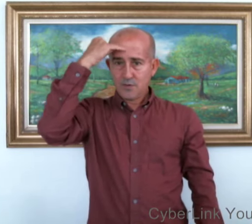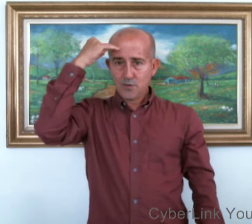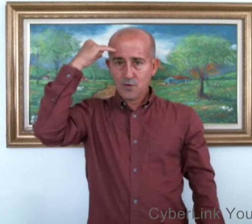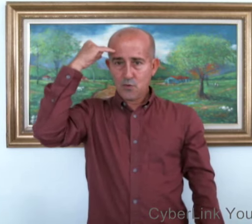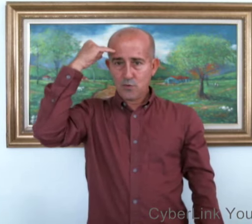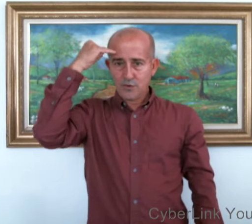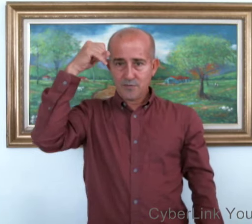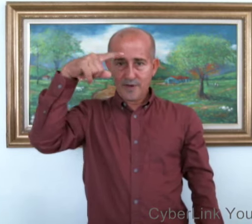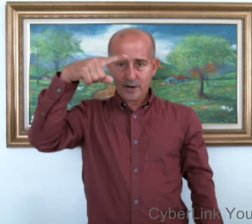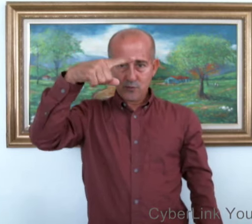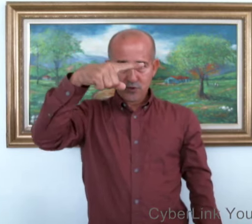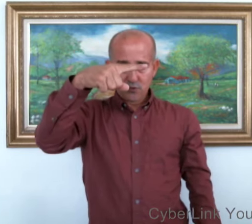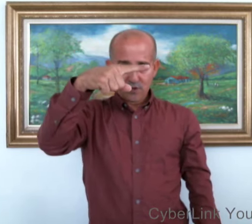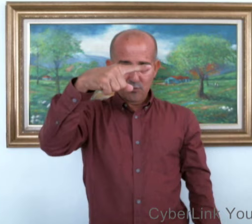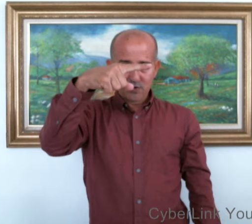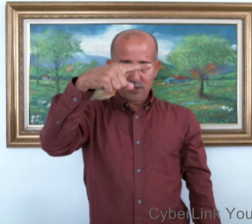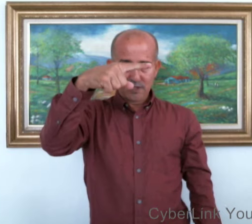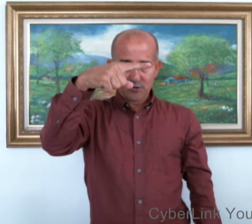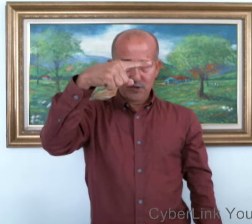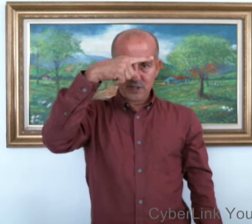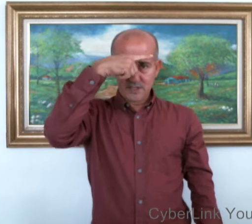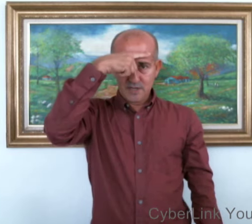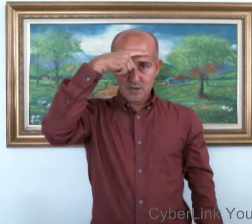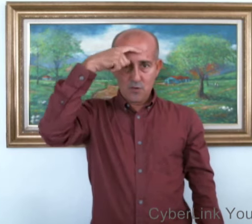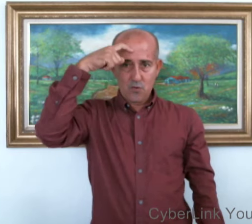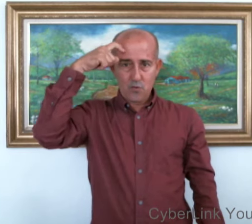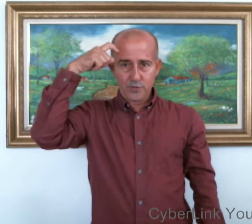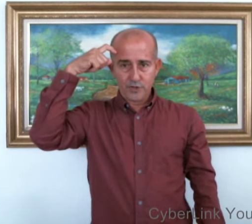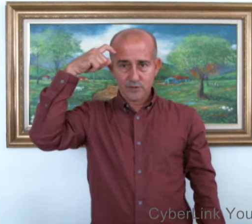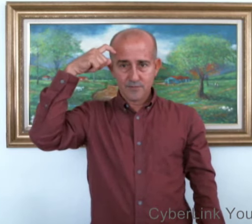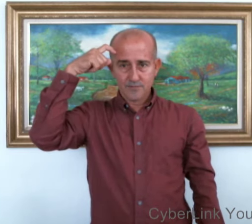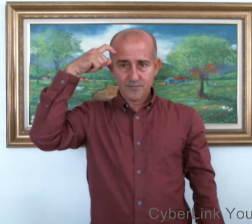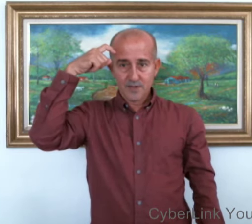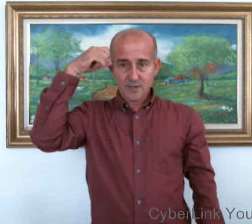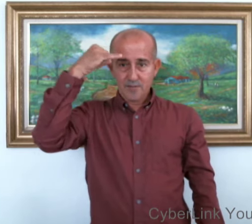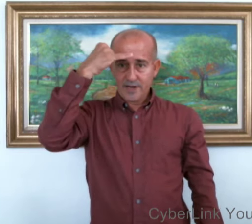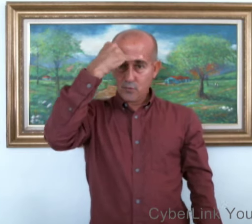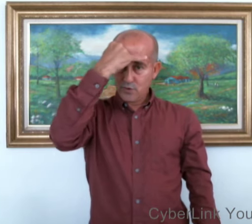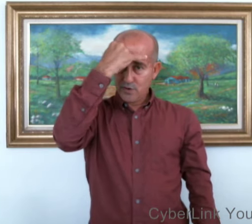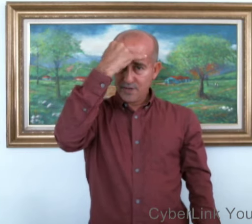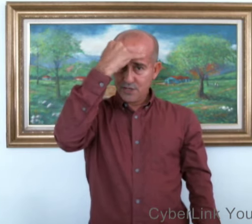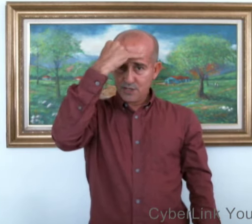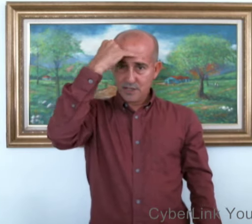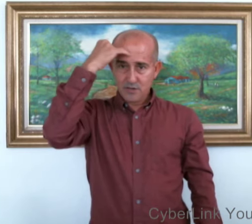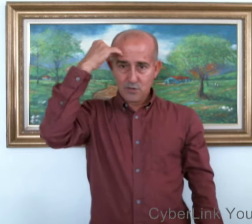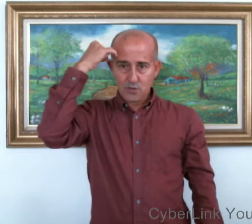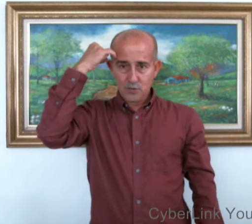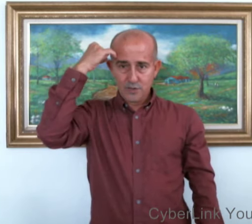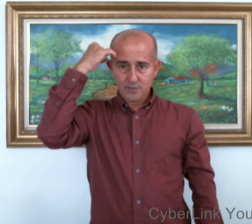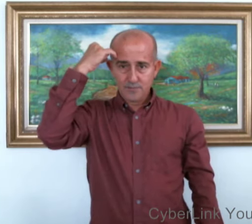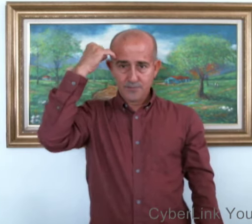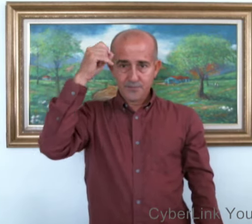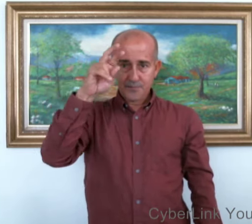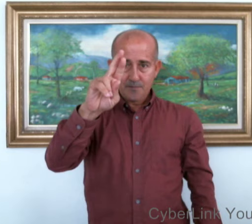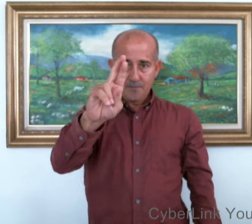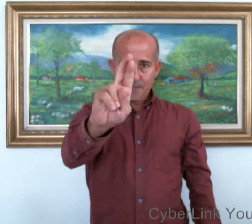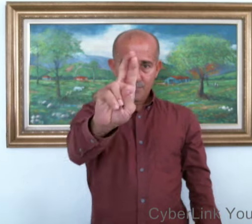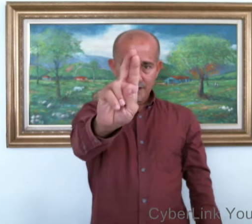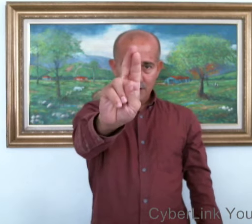Julio. Para junio usamos el dedo índice. Junio. Para julio el meñique. Julio. Para